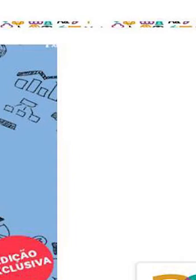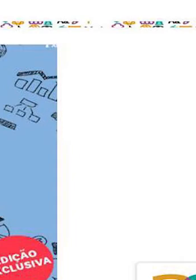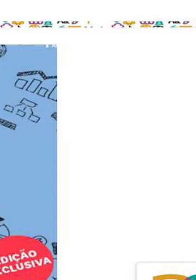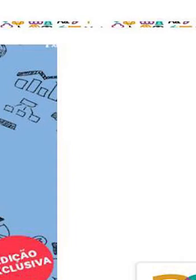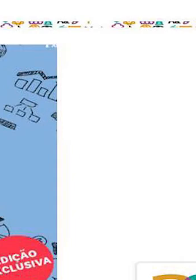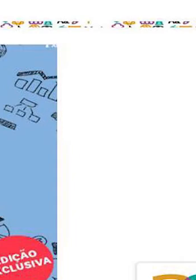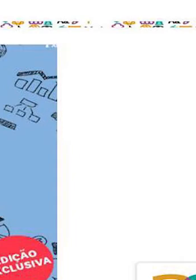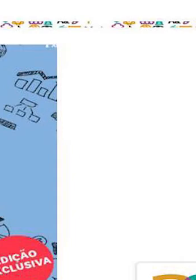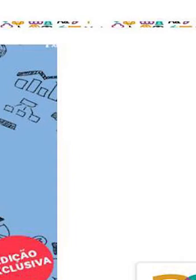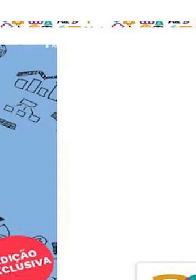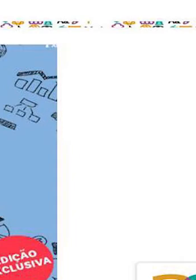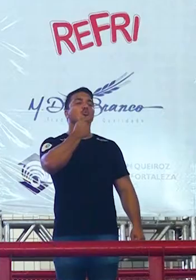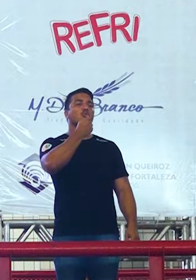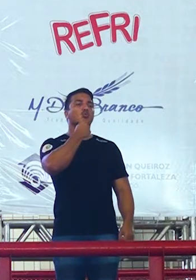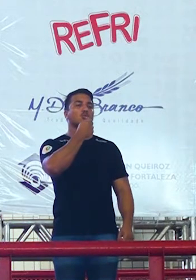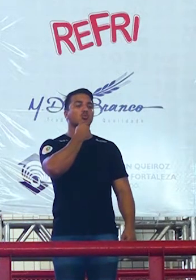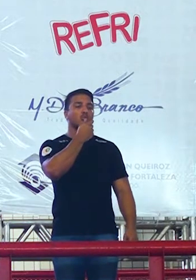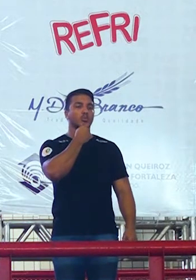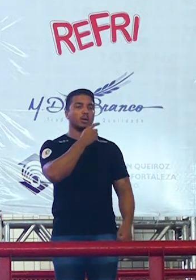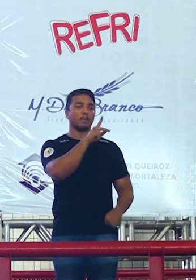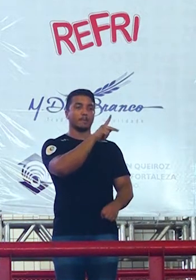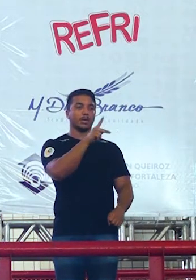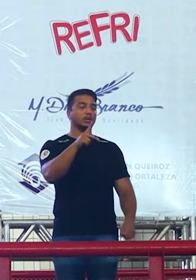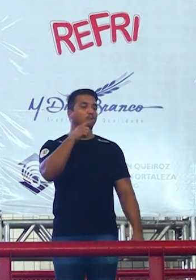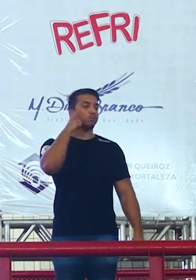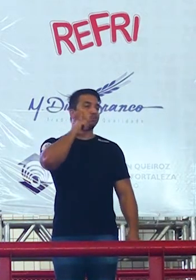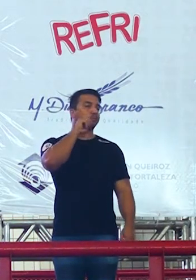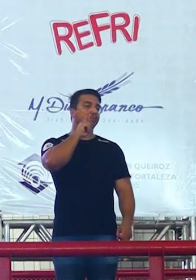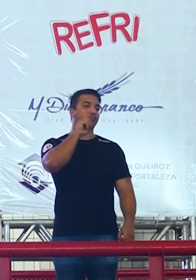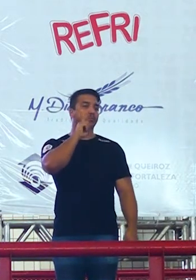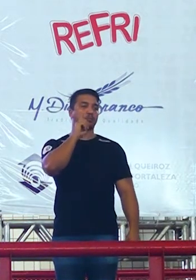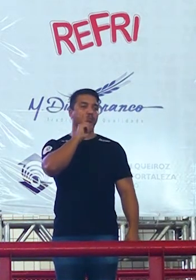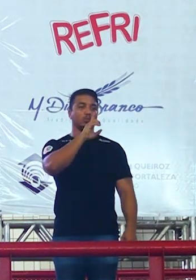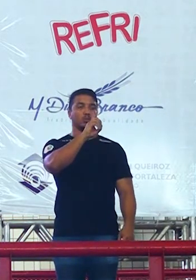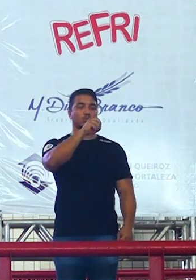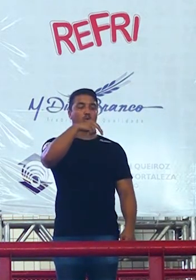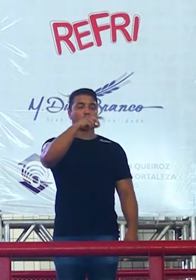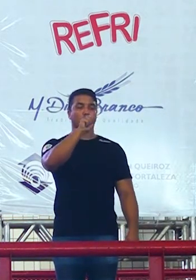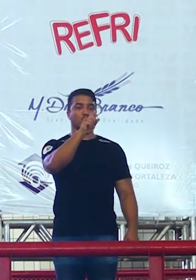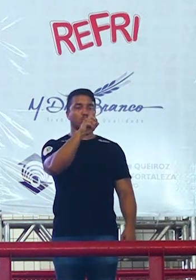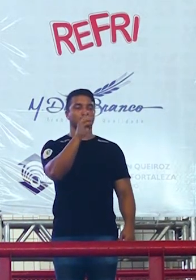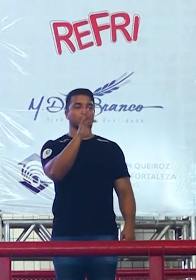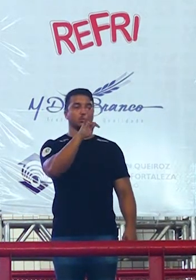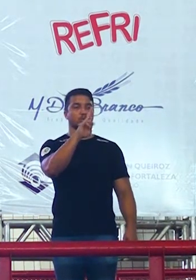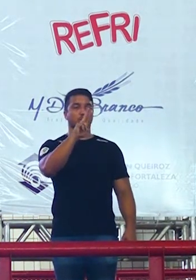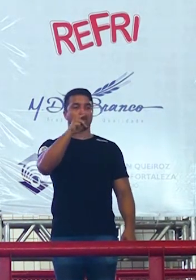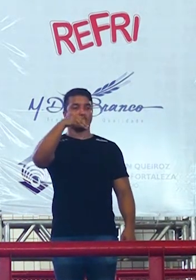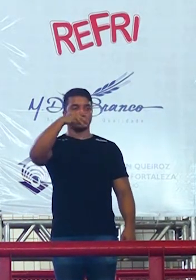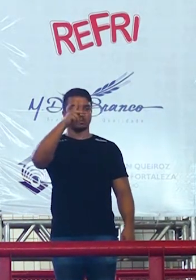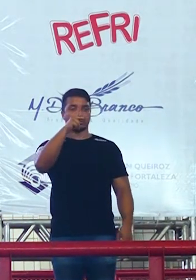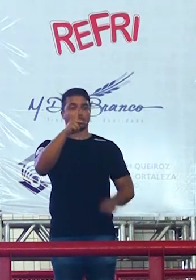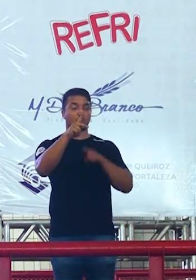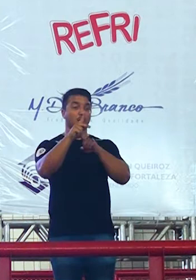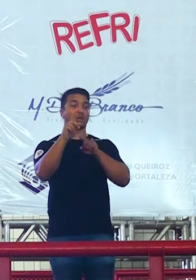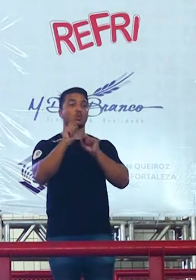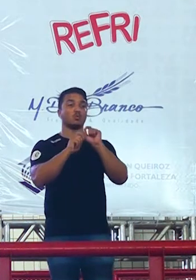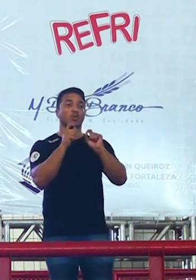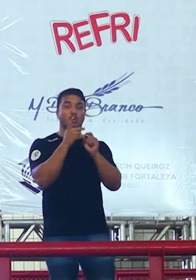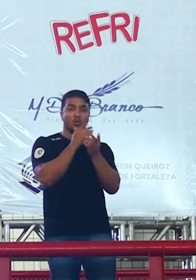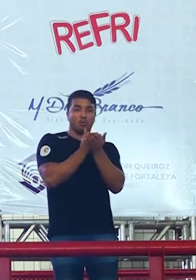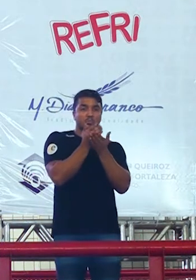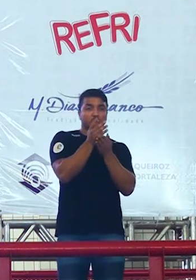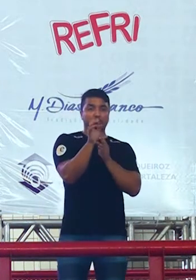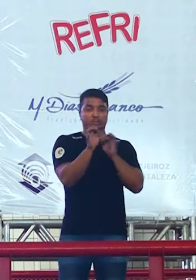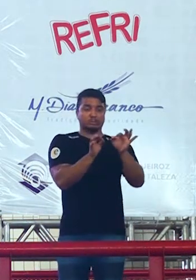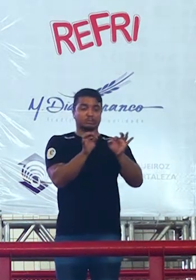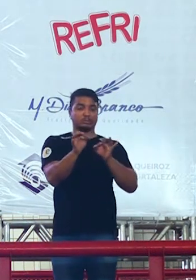capa você está vendo aí Donald Trump presidente dos Estados Unidos que já começou mexendo